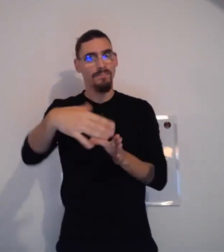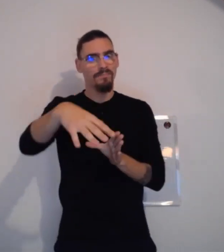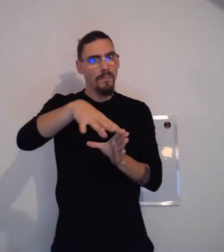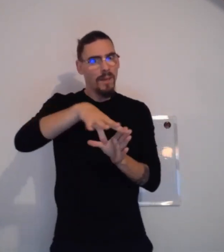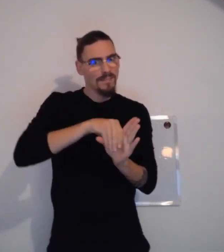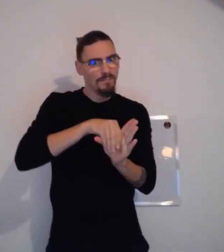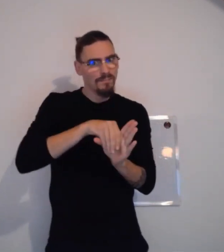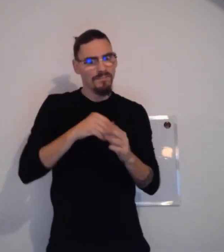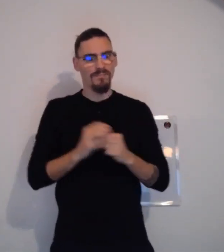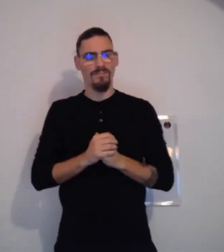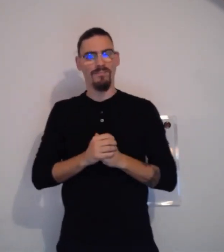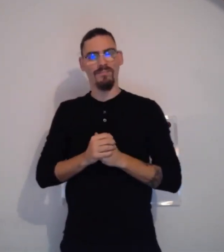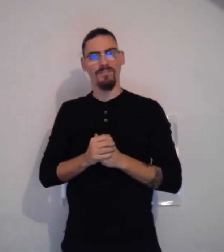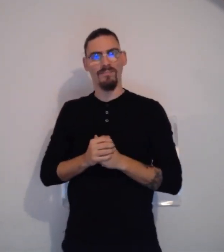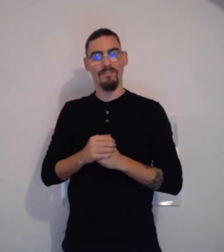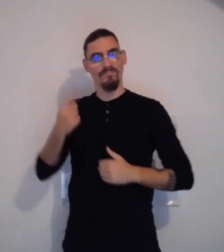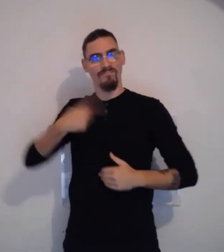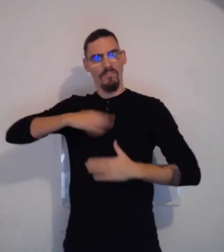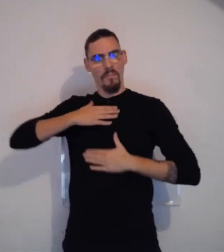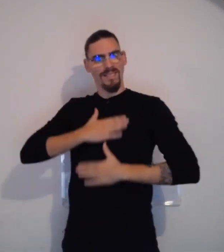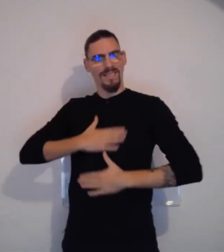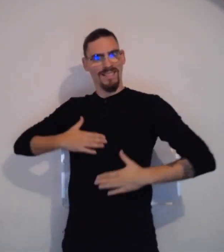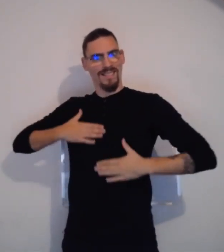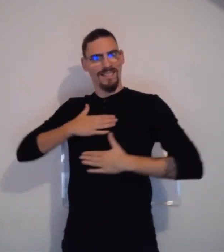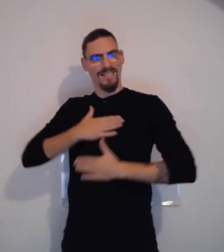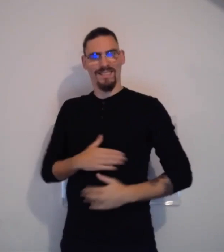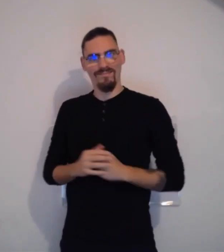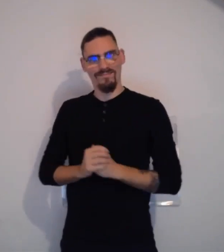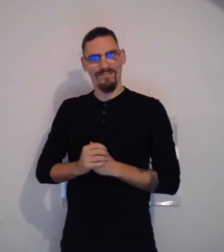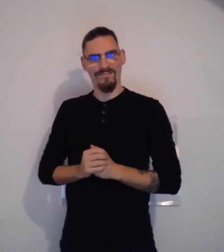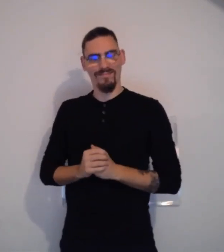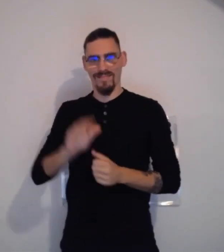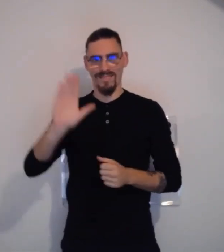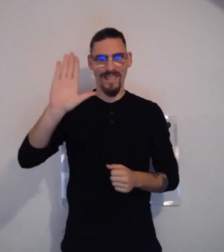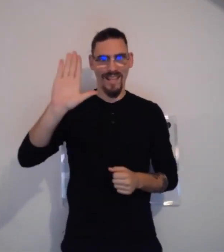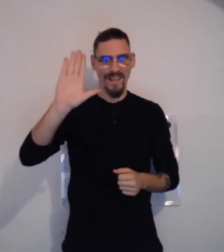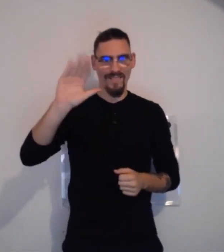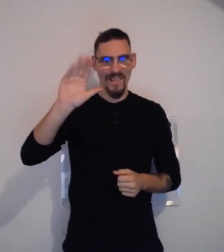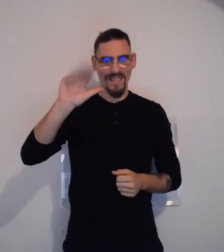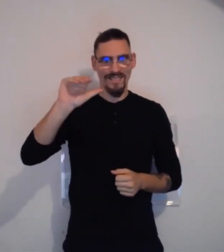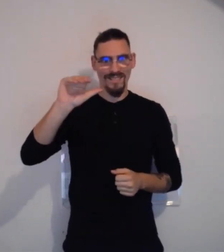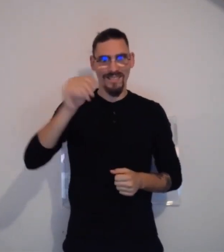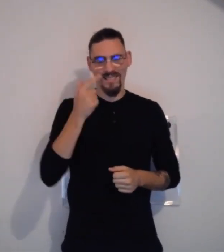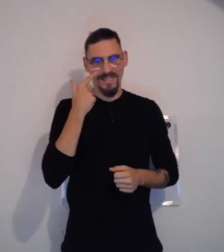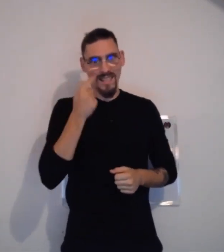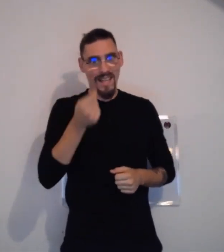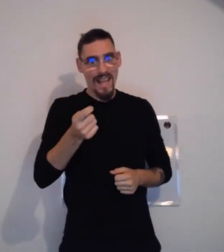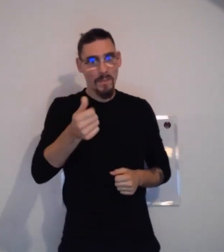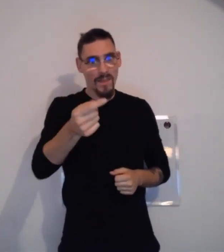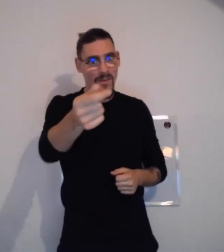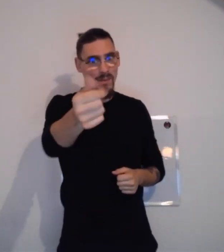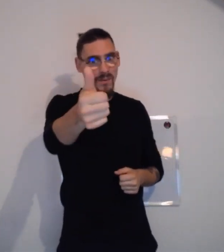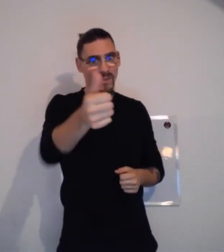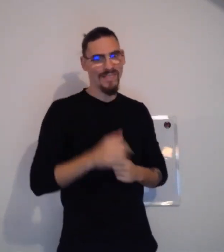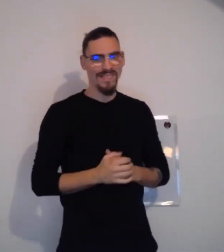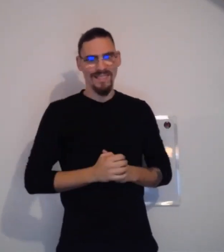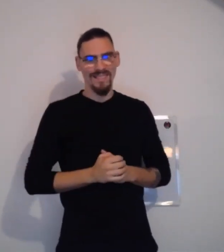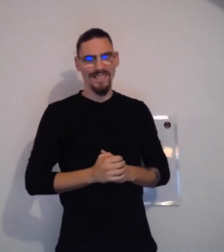écouté et merci d'avoir participé. Voilà, c'est avec plaisir que nous avons reçu.